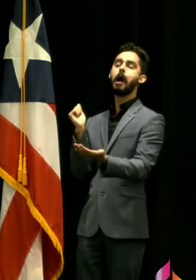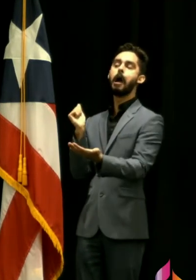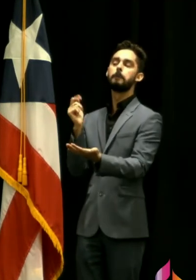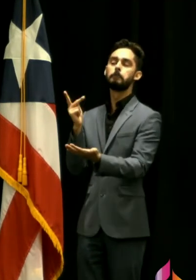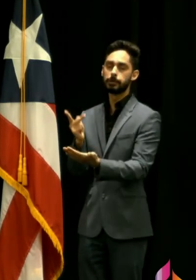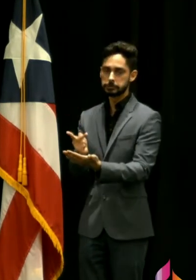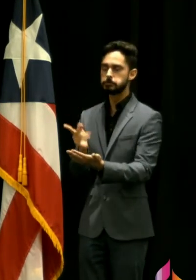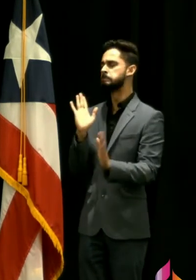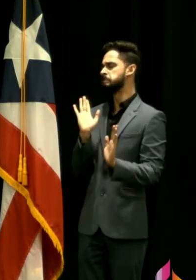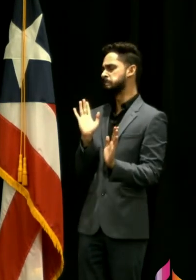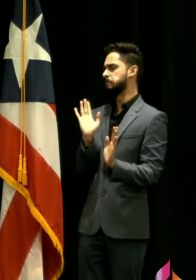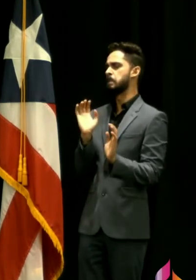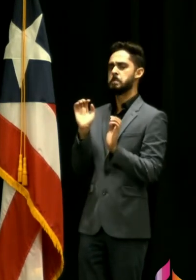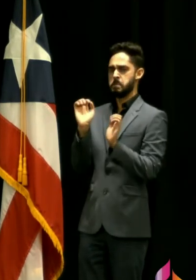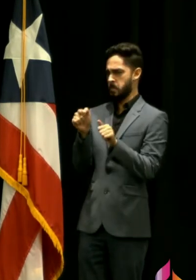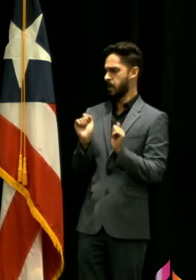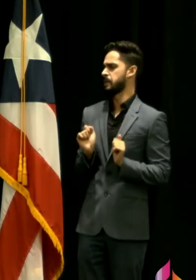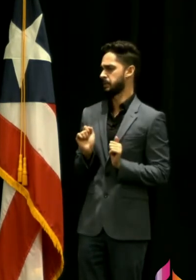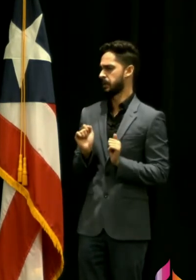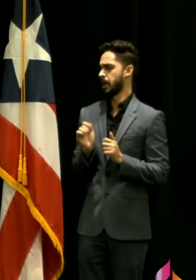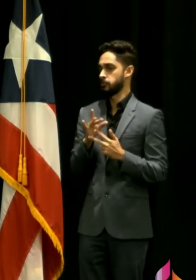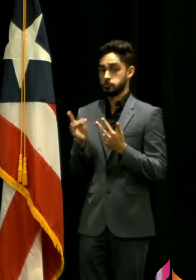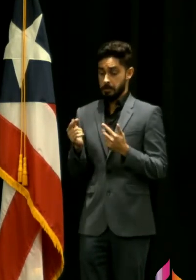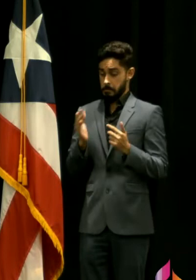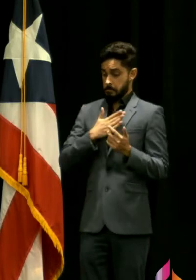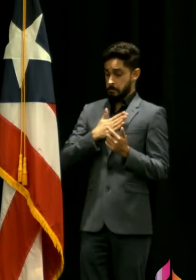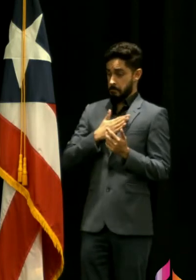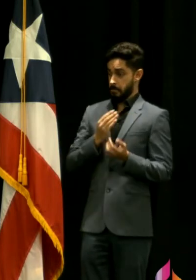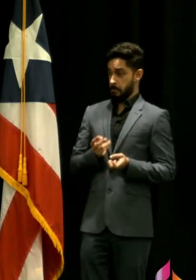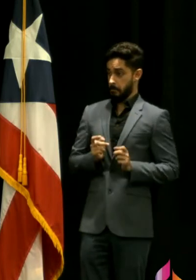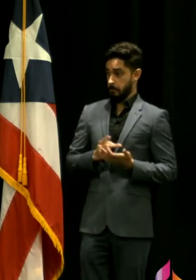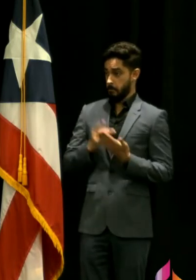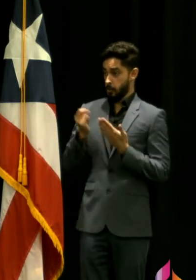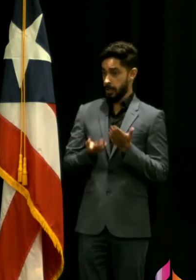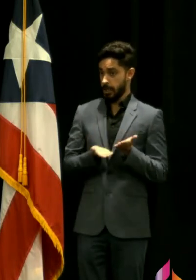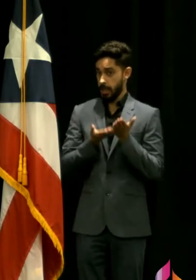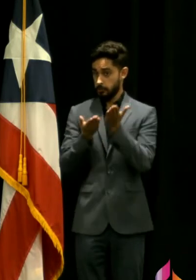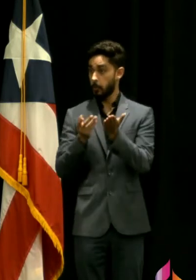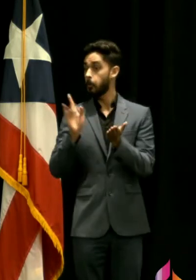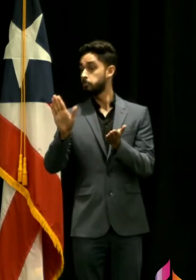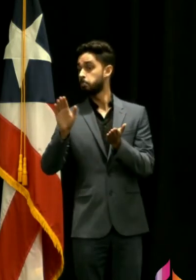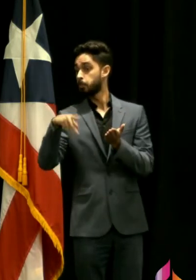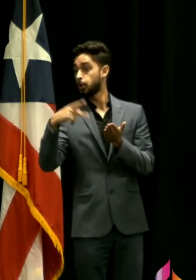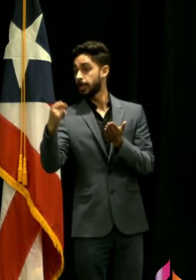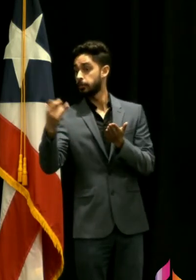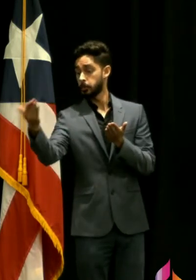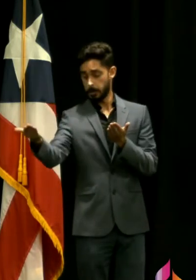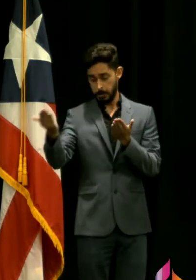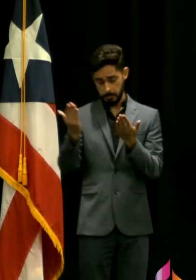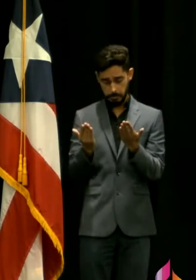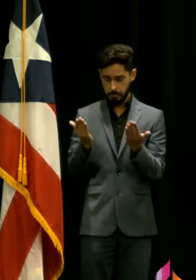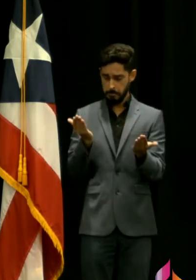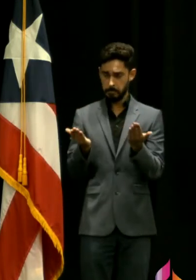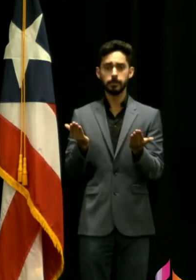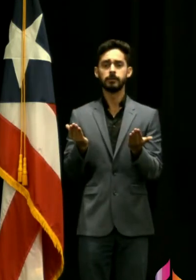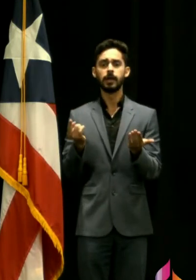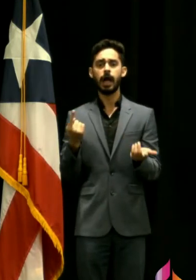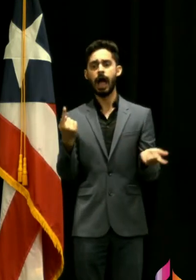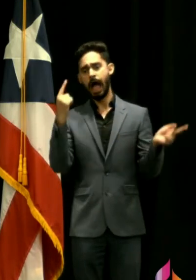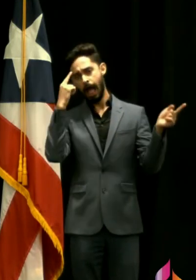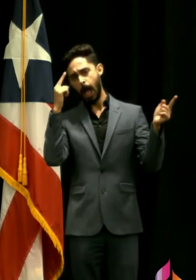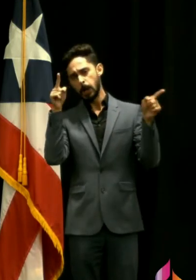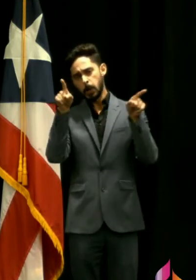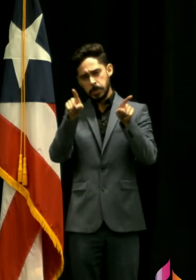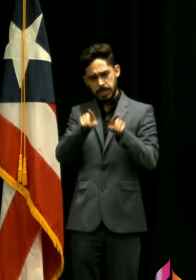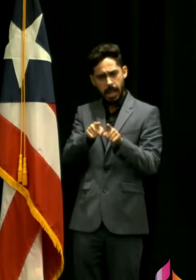alternativas se puede aprobar el proyecto que yo sometí se puede aprobar el otro proyecto pero deberían enmendarse y encontrar ese punto medio que yo